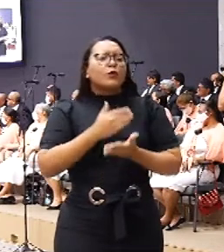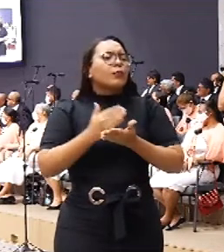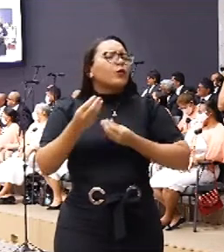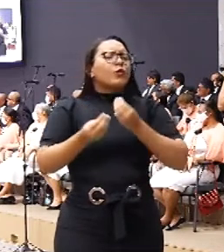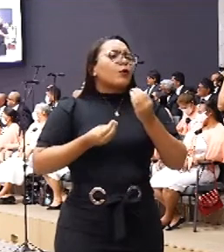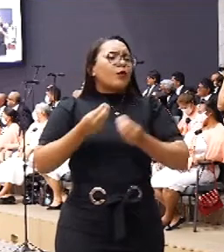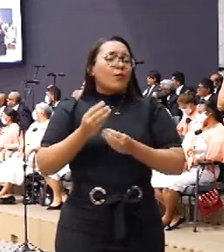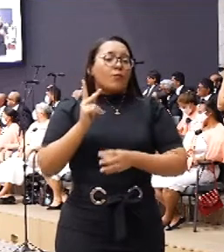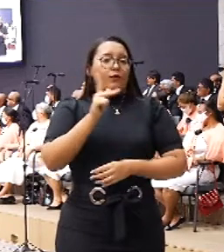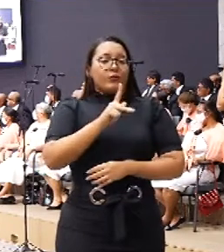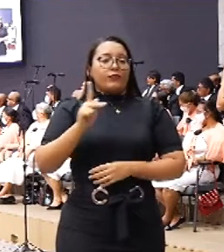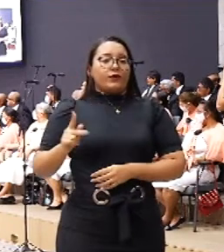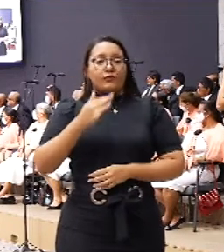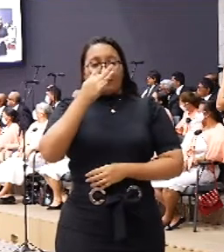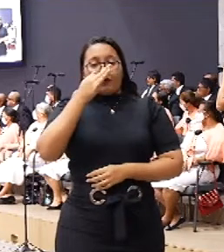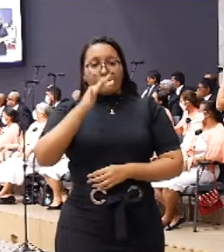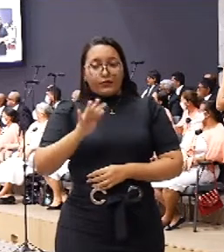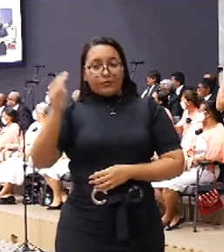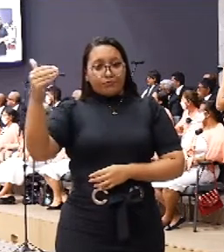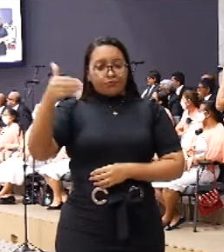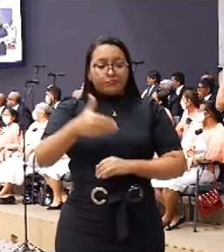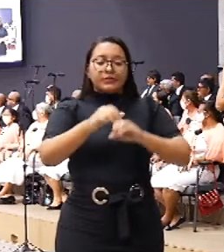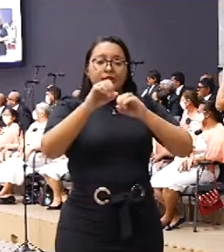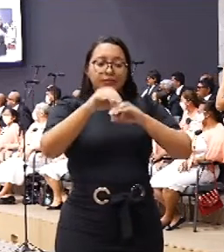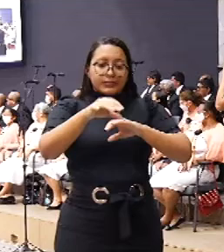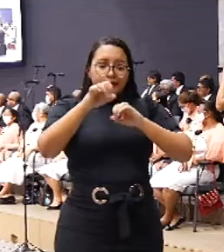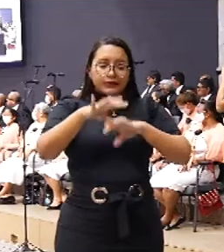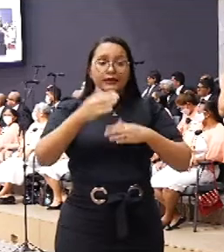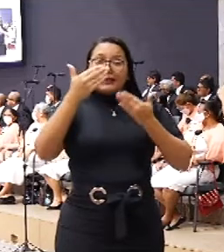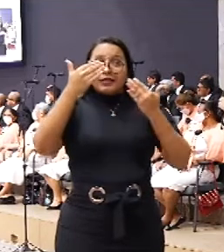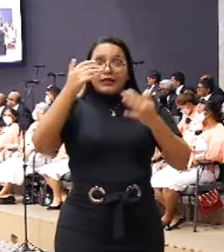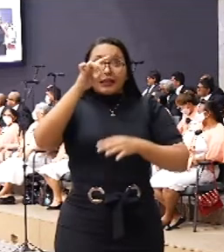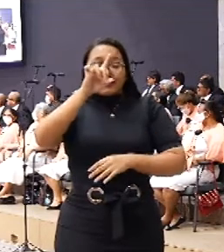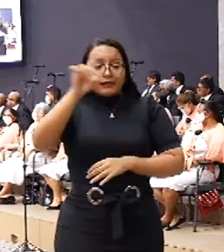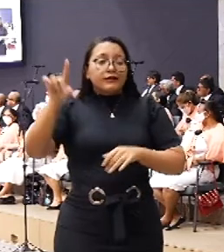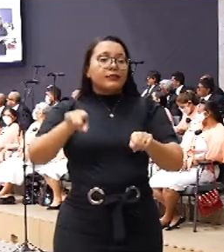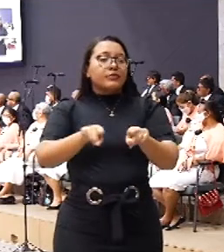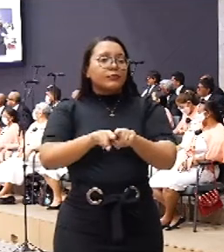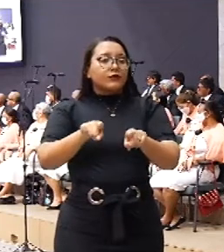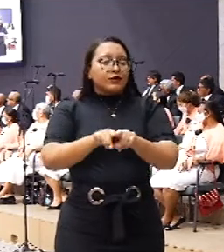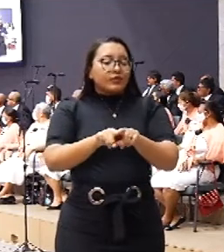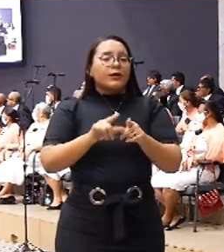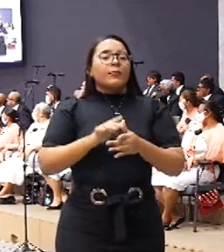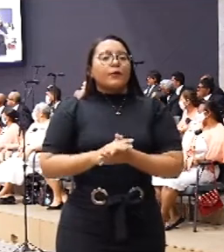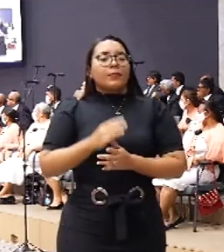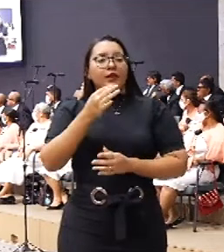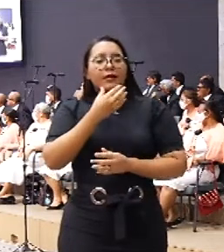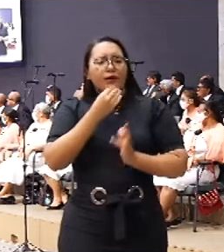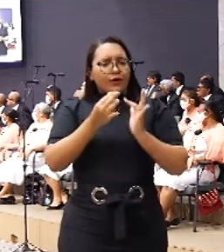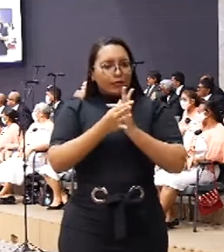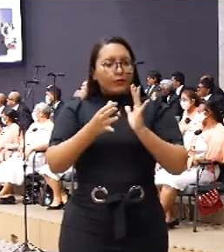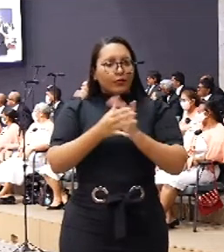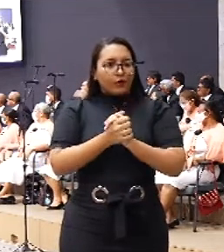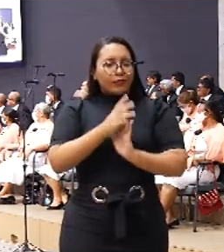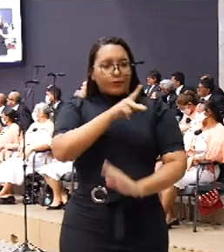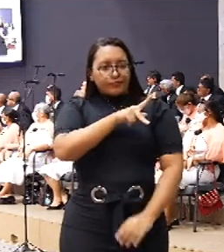Senhor, graças a Deus também, a nossa primeira dama, trouxe e colocou em evidência